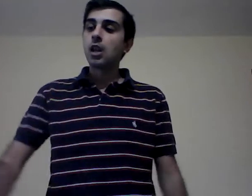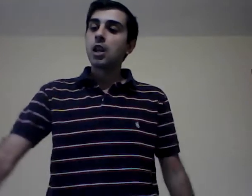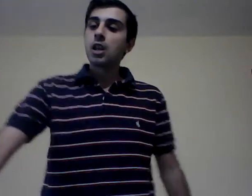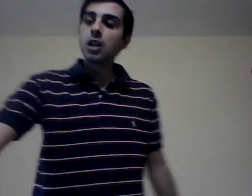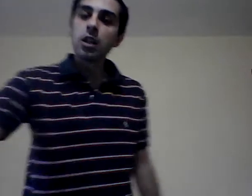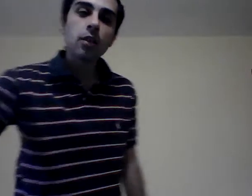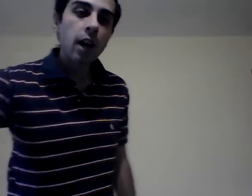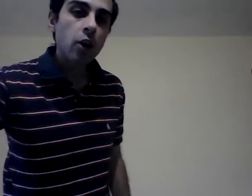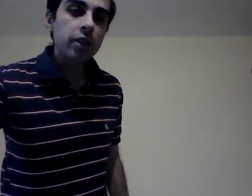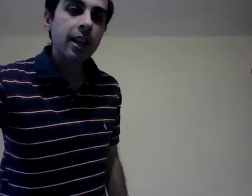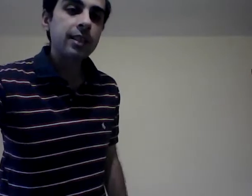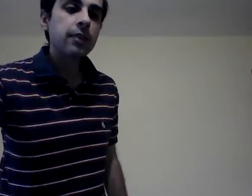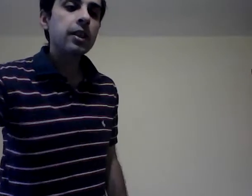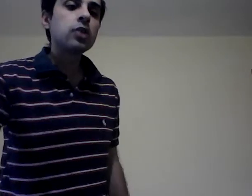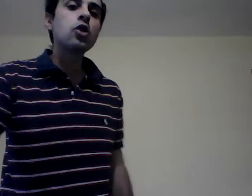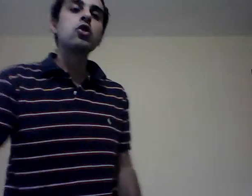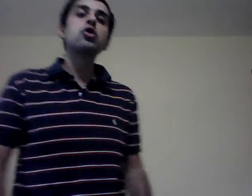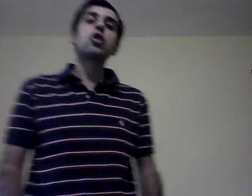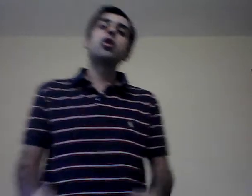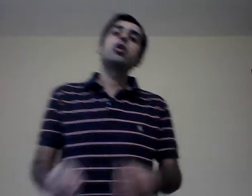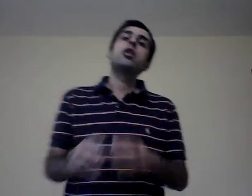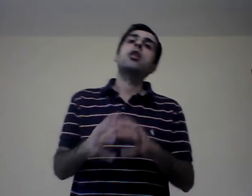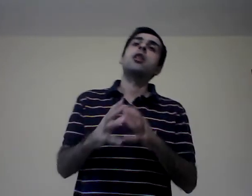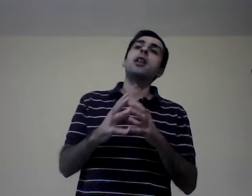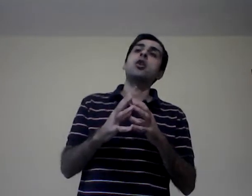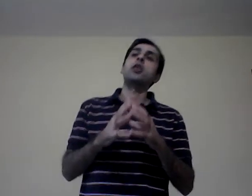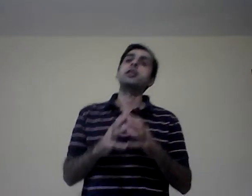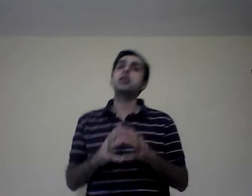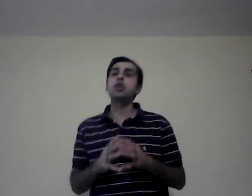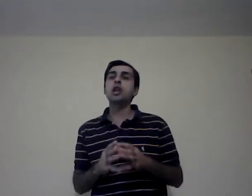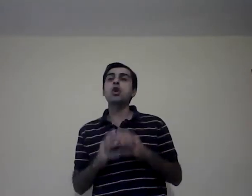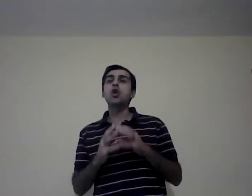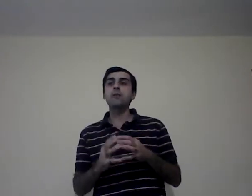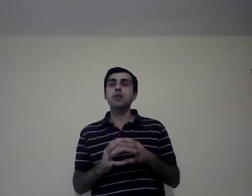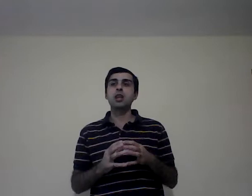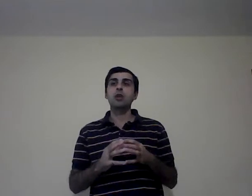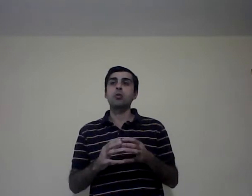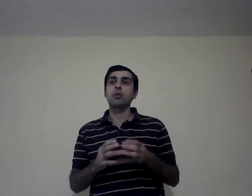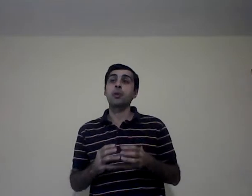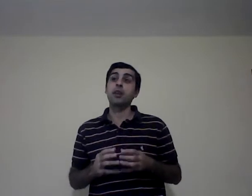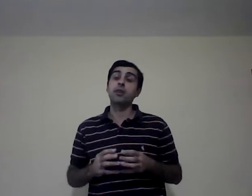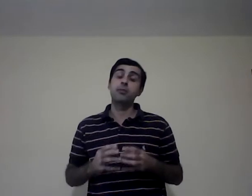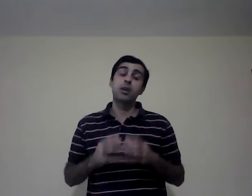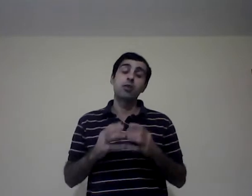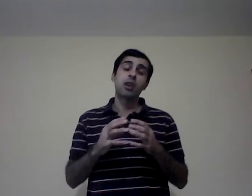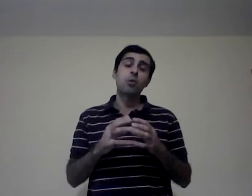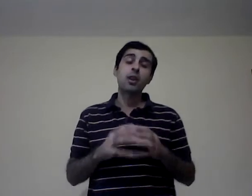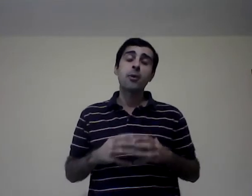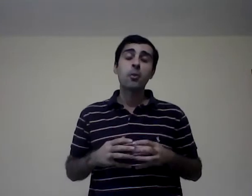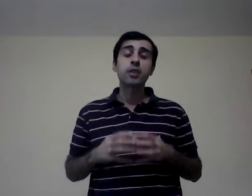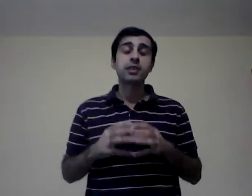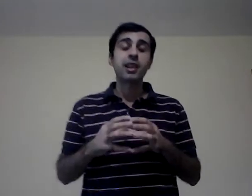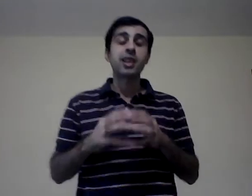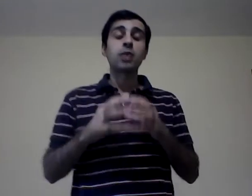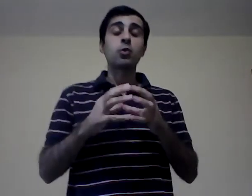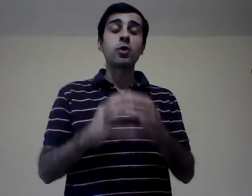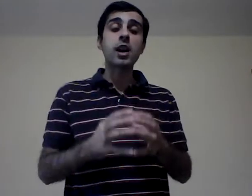Y la otra clasificación son las organizaciones con fines de lucro, bajo las cuales vamos a tratar de estudiar